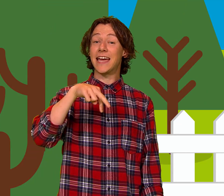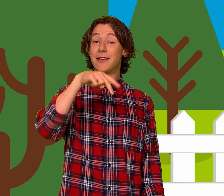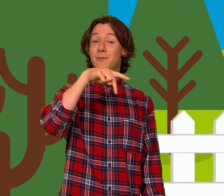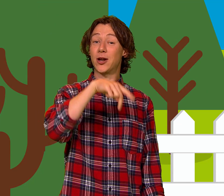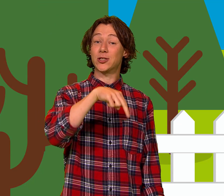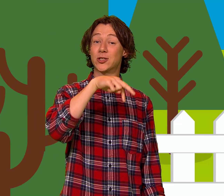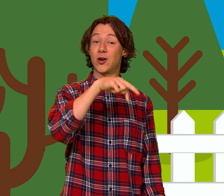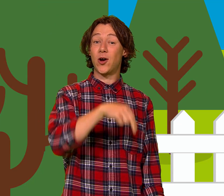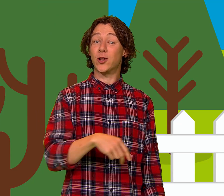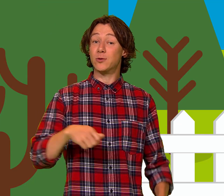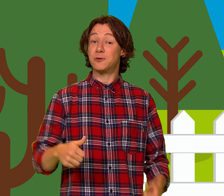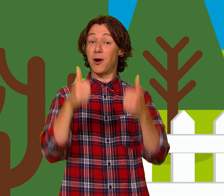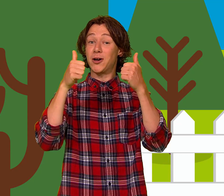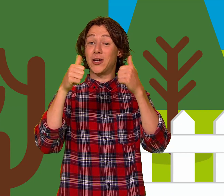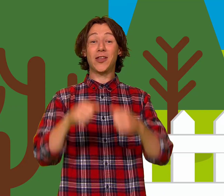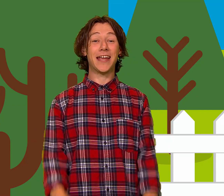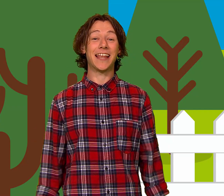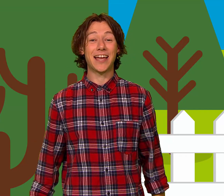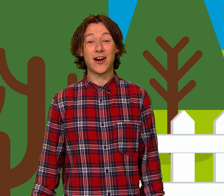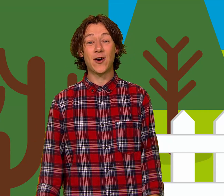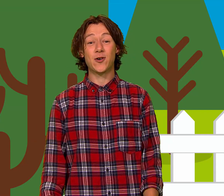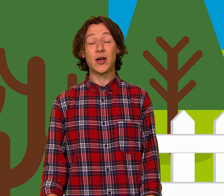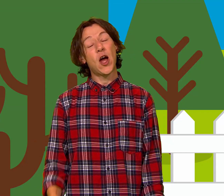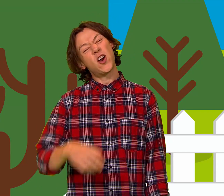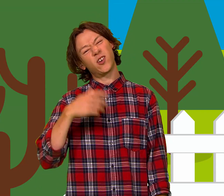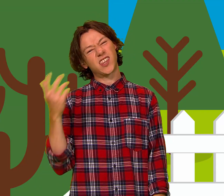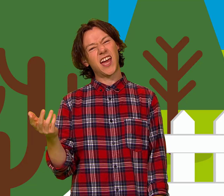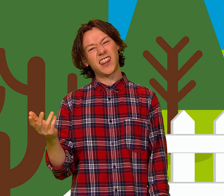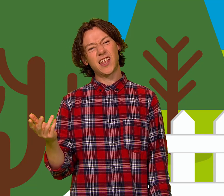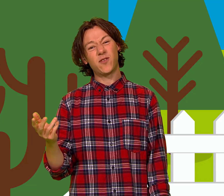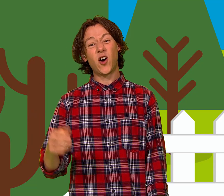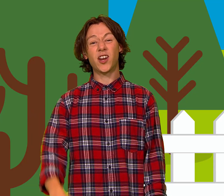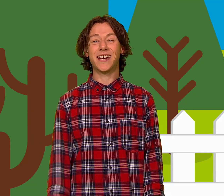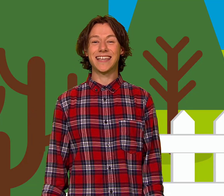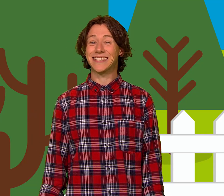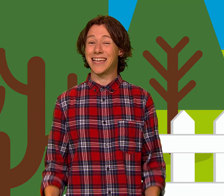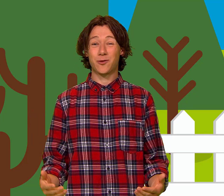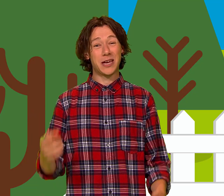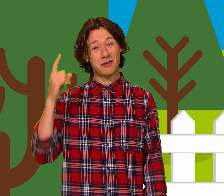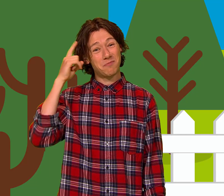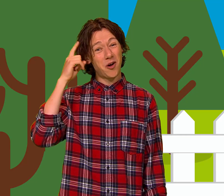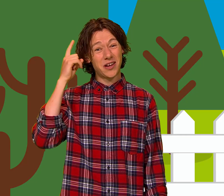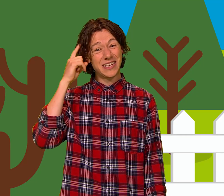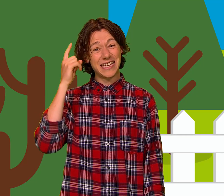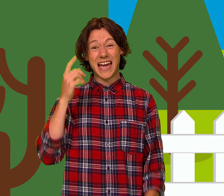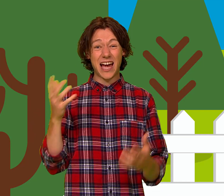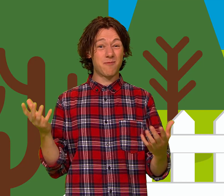am yr ysgol dwi'n sbyncio'n na'n lawr Wrth gerfed fo'r enesa dwi'n hoeni am